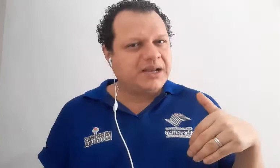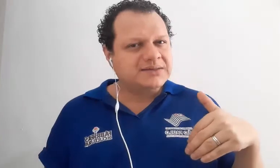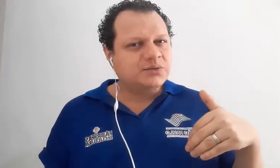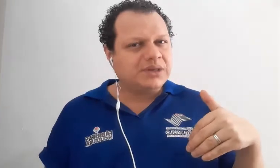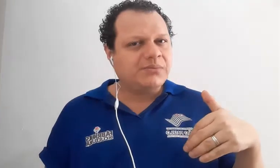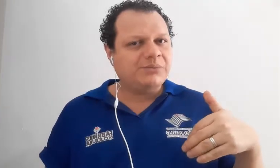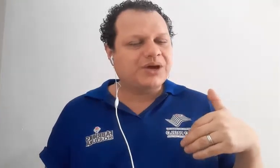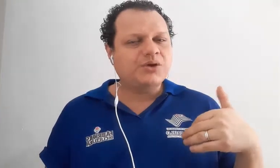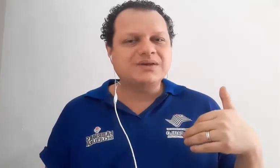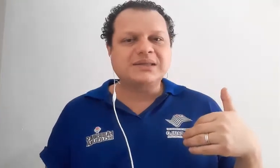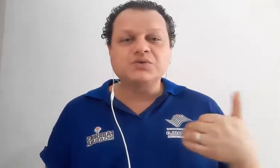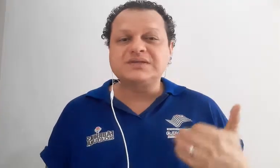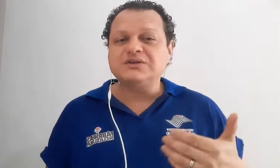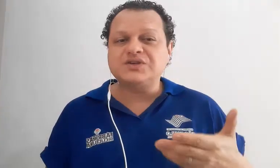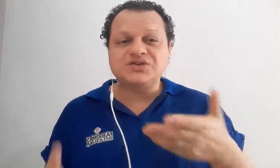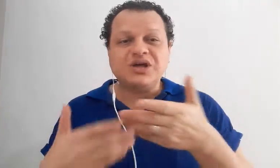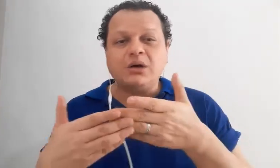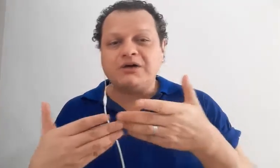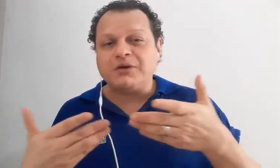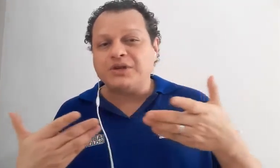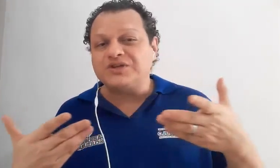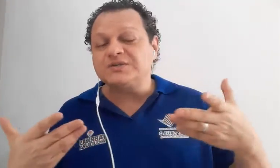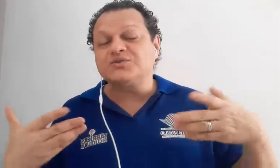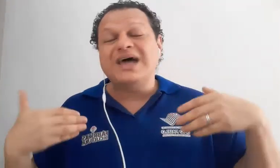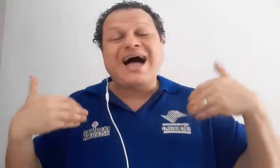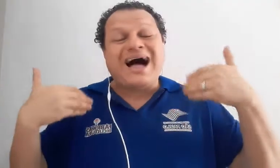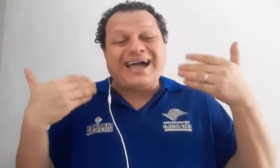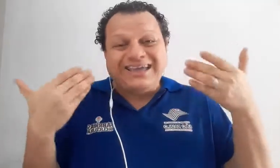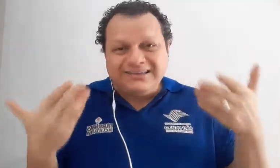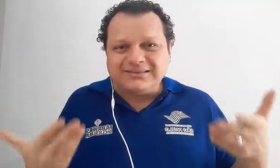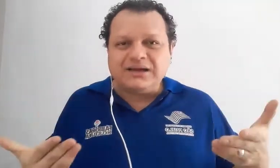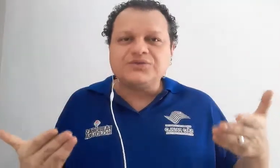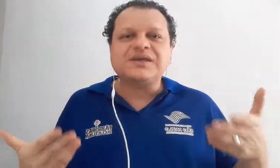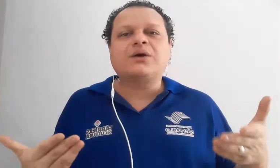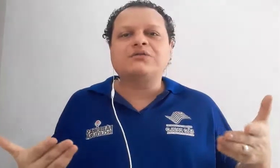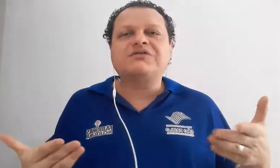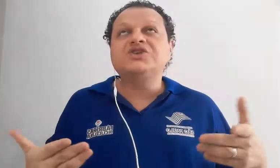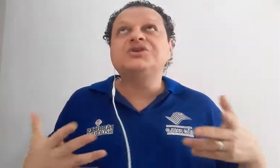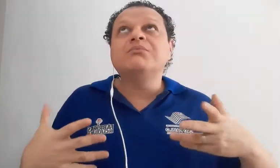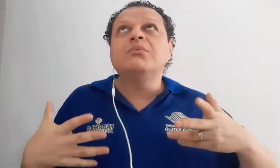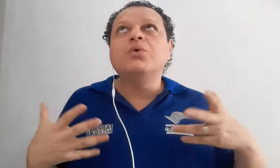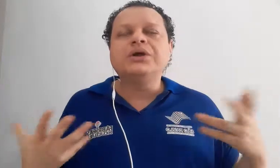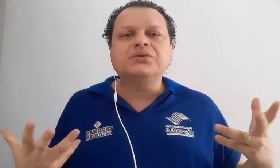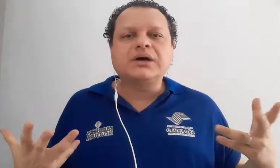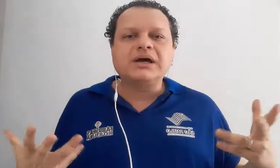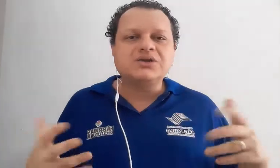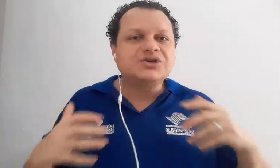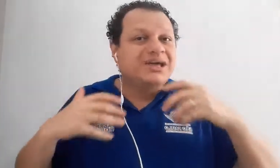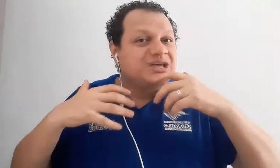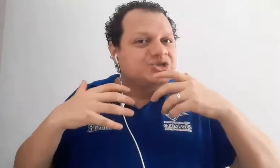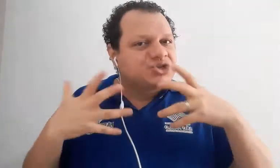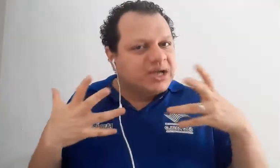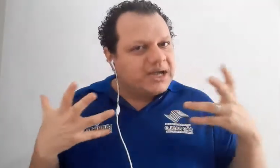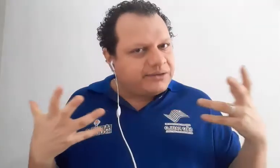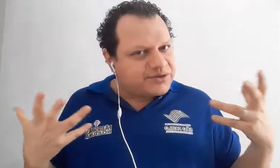Brasil também, porque nós temos índices de analfabetismo ainda no século XX muito grandes, gigantes.